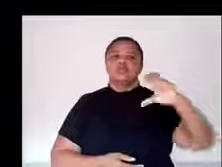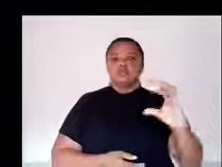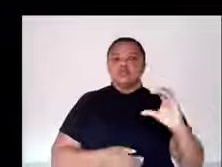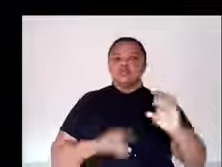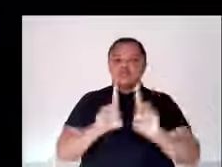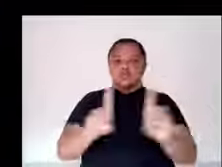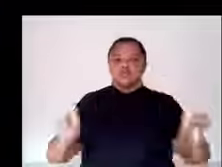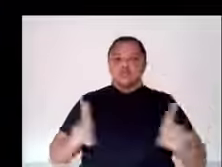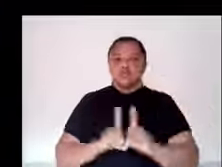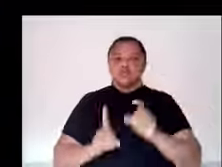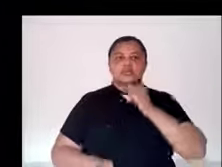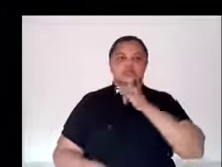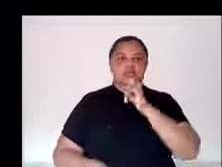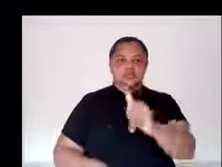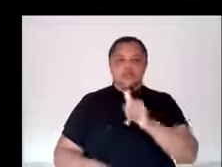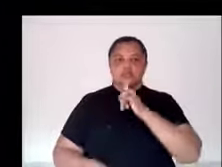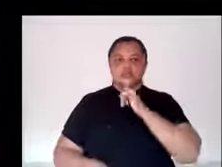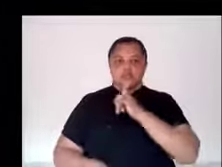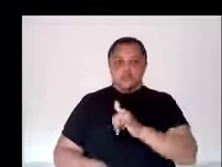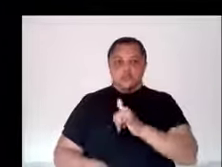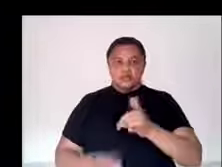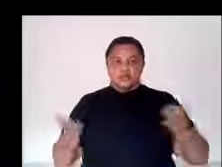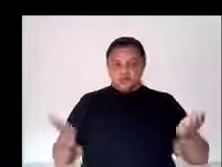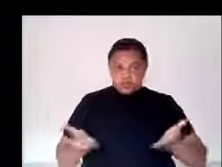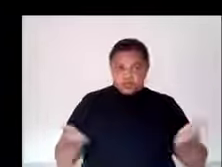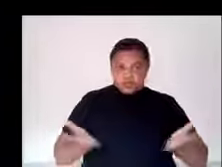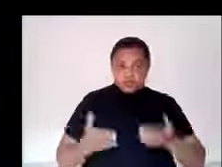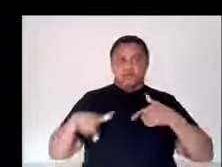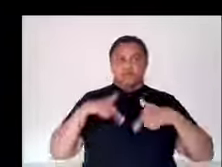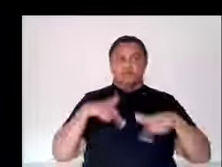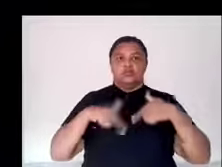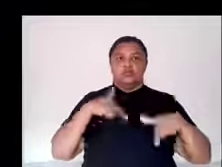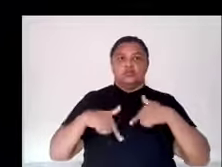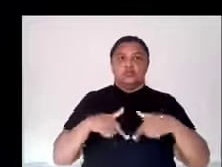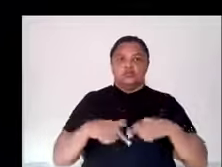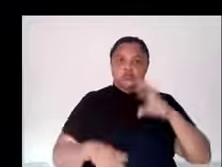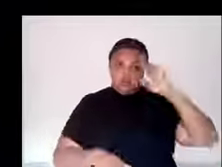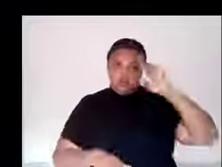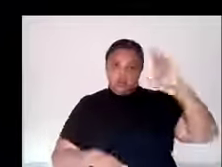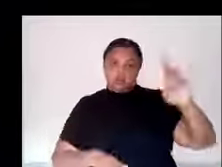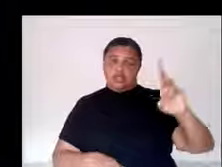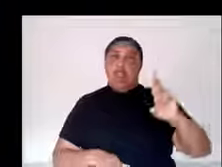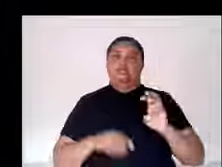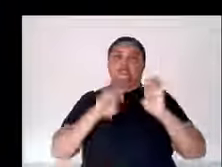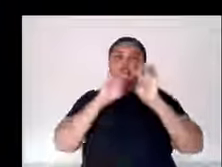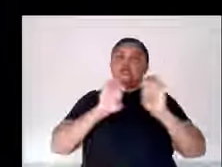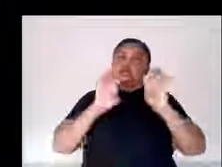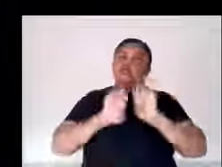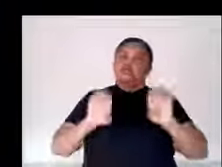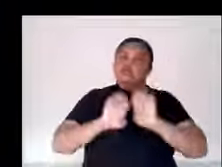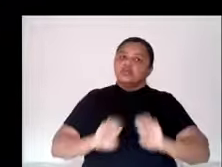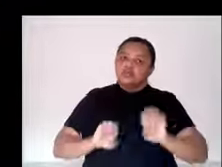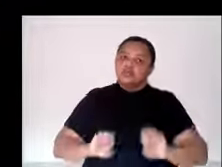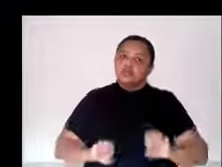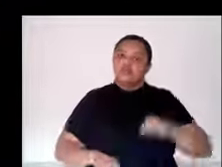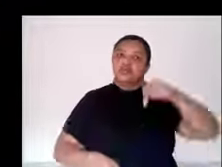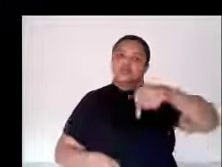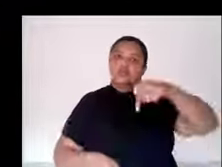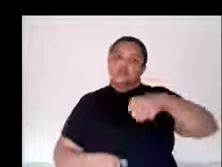São Luís Monte Castelo, que é um órgão de assessoria à direção geral do campus, atualmente exercido pelo professor